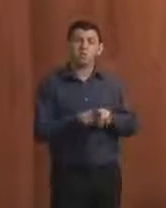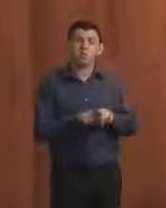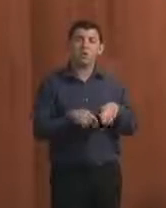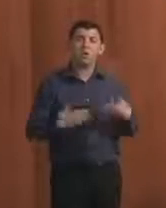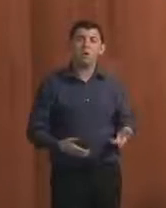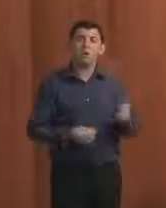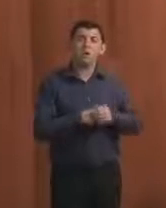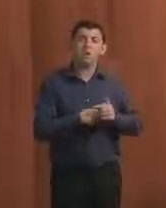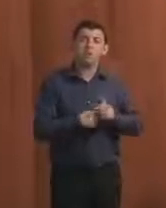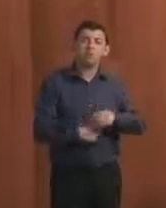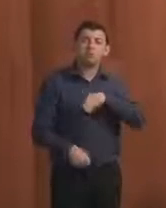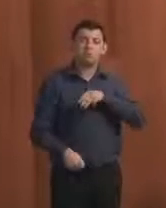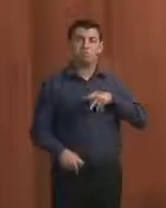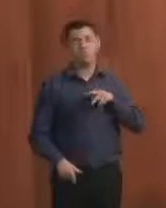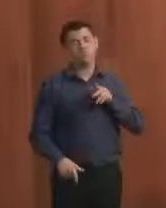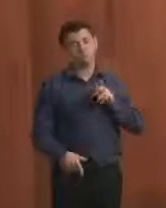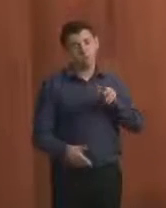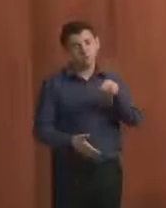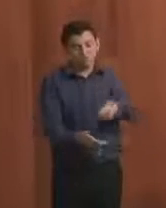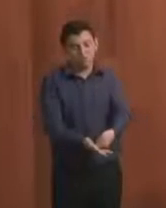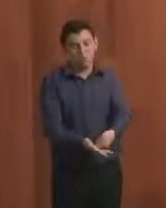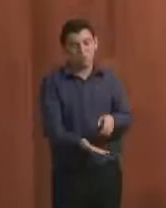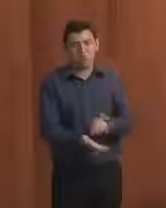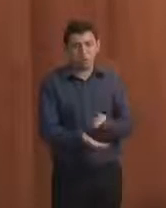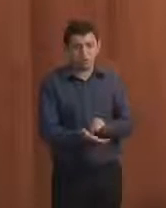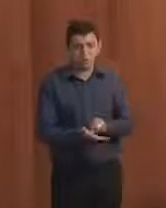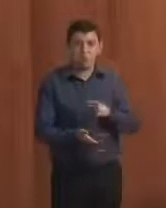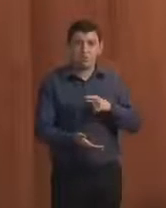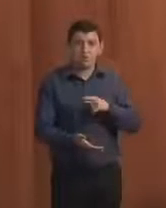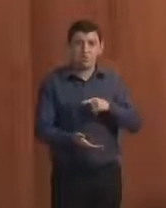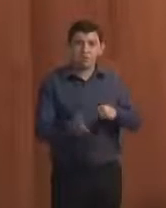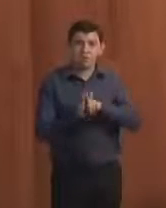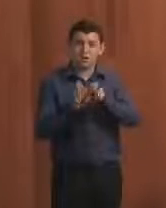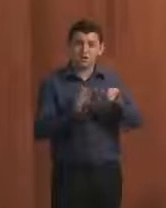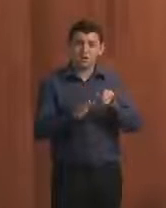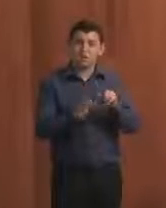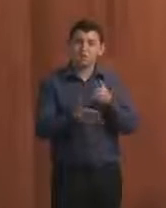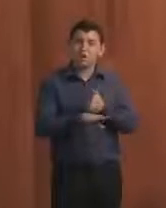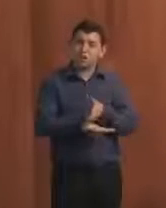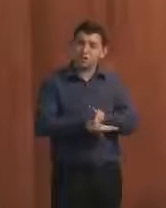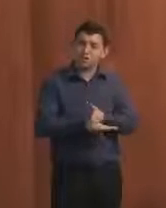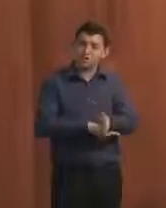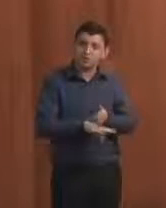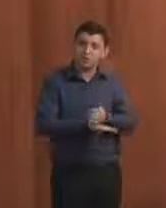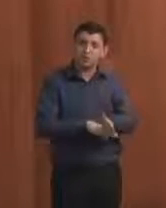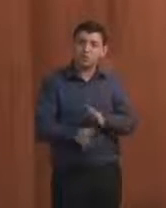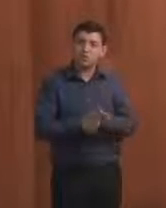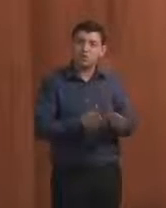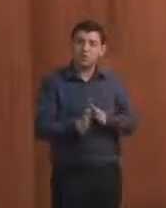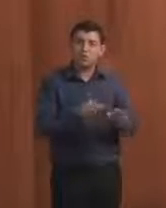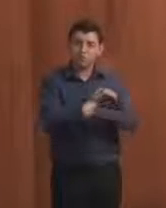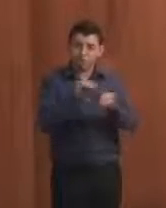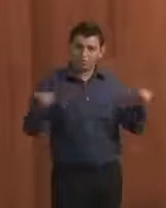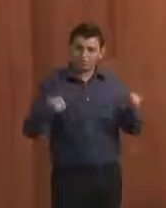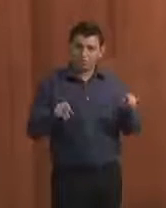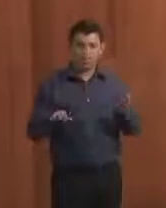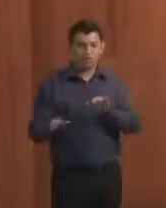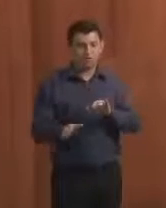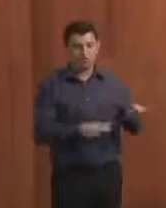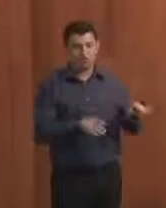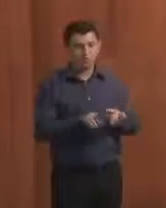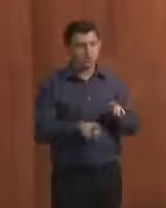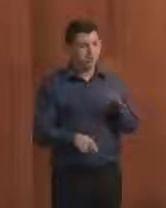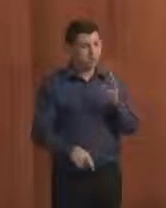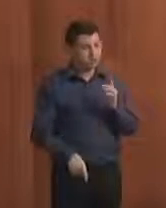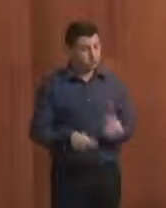de cobrar pela aplicação da lei de acesso à informação e estabelecer as sanções previstas. E aí a discussão